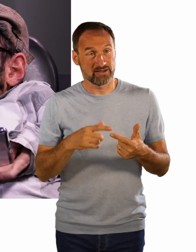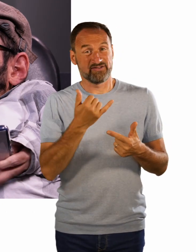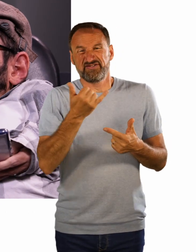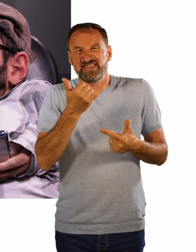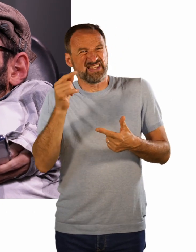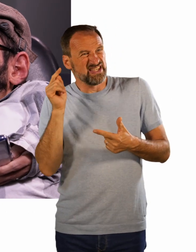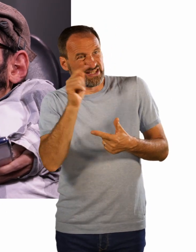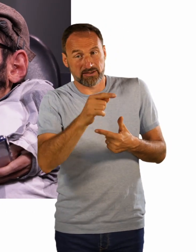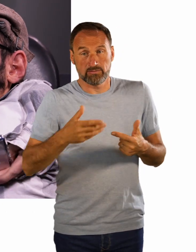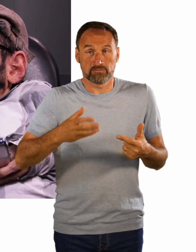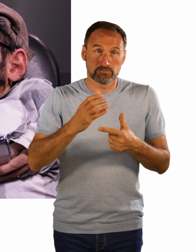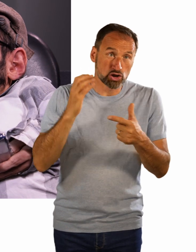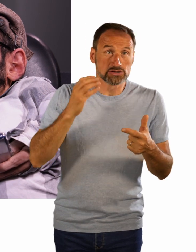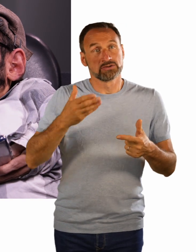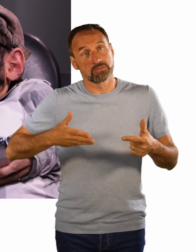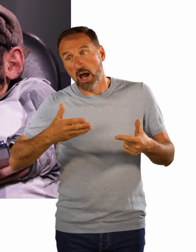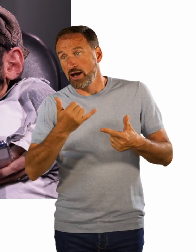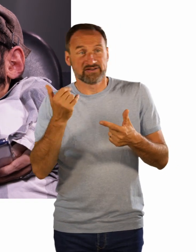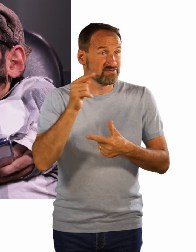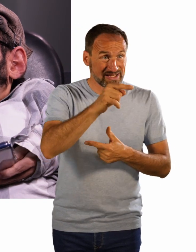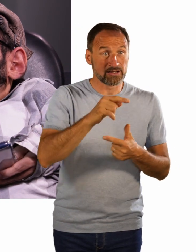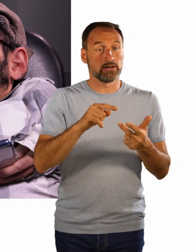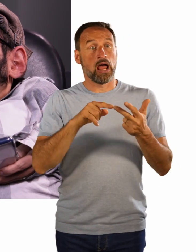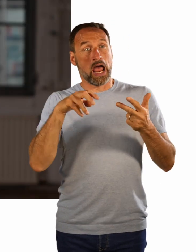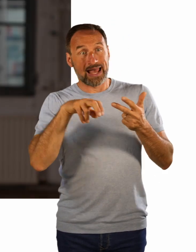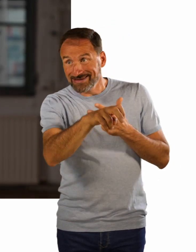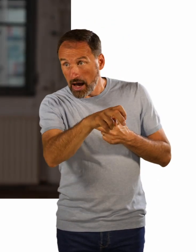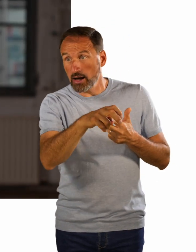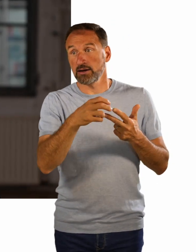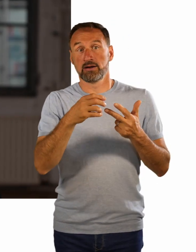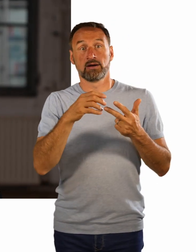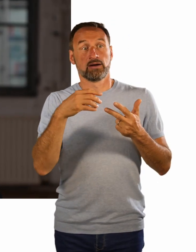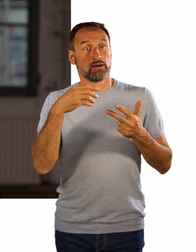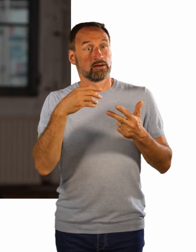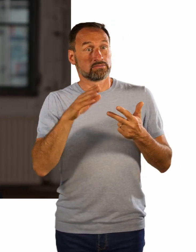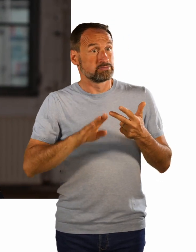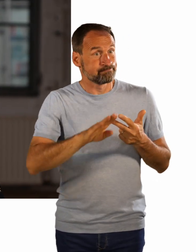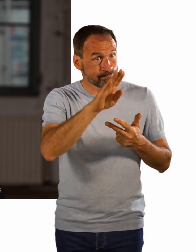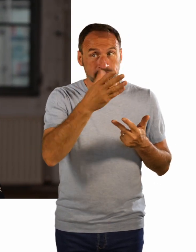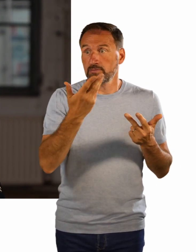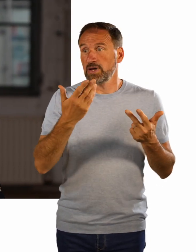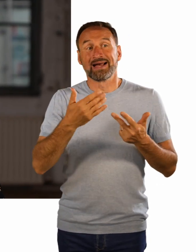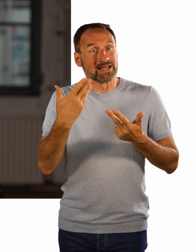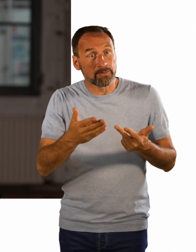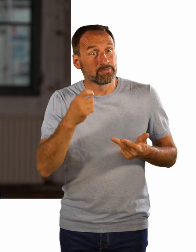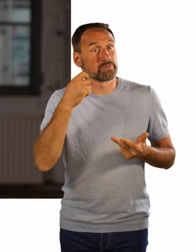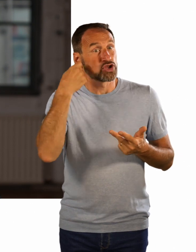Gibt es da eine Toilette für mich? Wie komme ich wieder nach Hause? Das sind so Sachen, mit denen sich nichtbehinderte Menschen